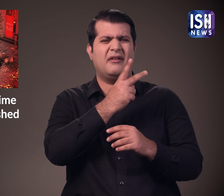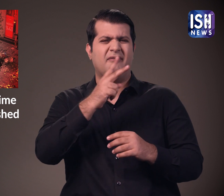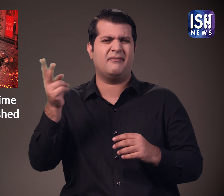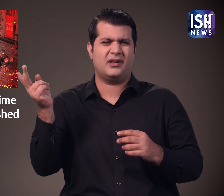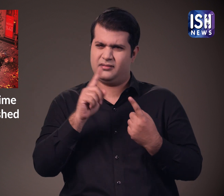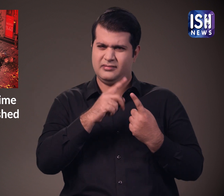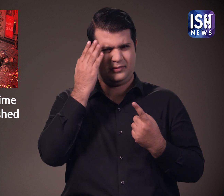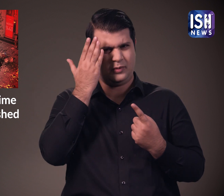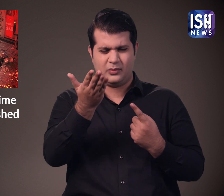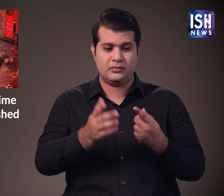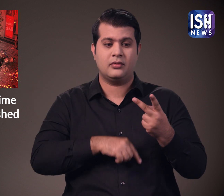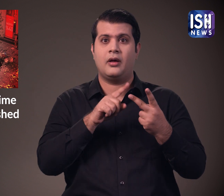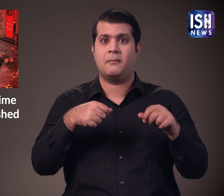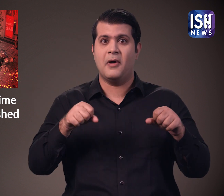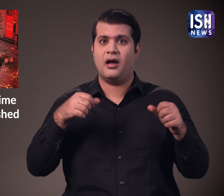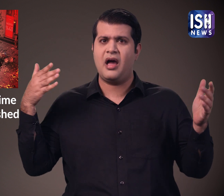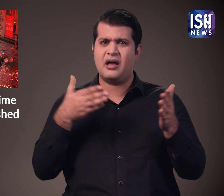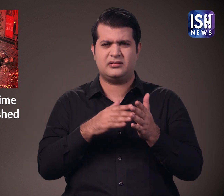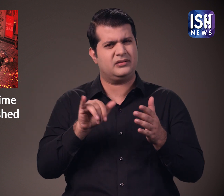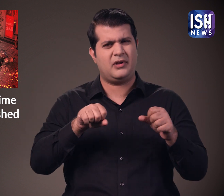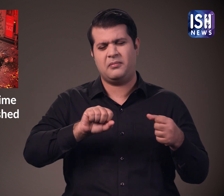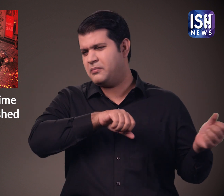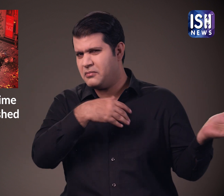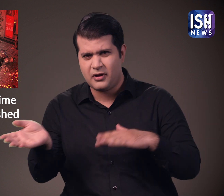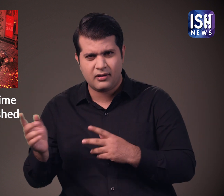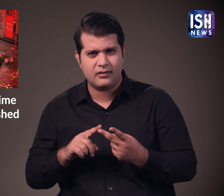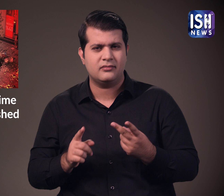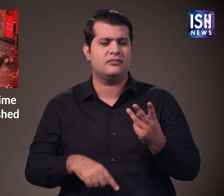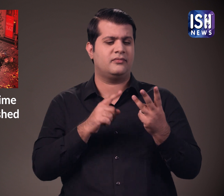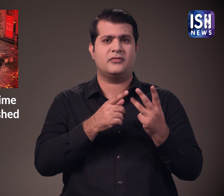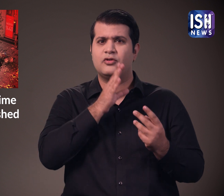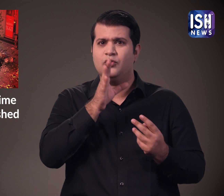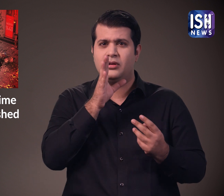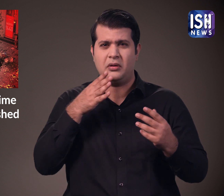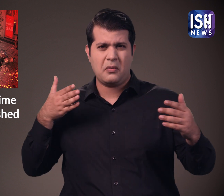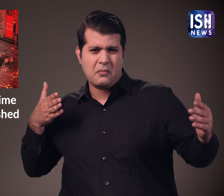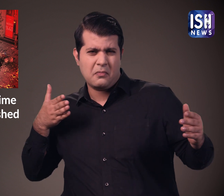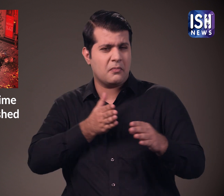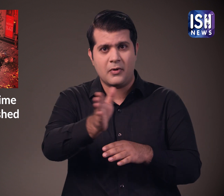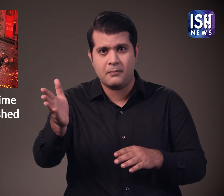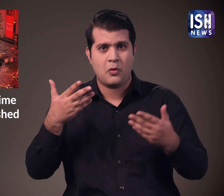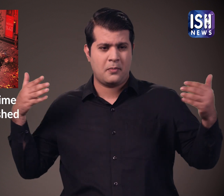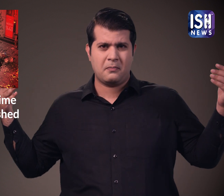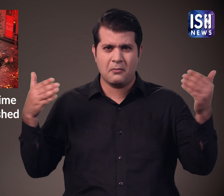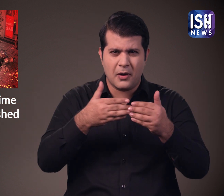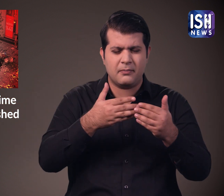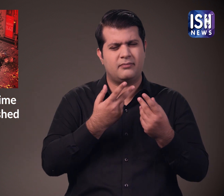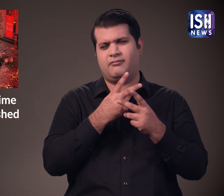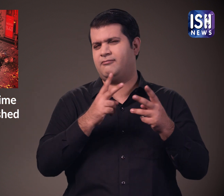धलान आधी से गिर जाती है, आपने बाइक दुरगटनाईं भी देखी होंगी, आप ट्रेन को पट्री से उतरने या आपस में